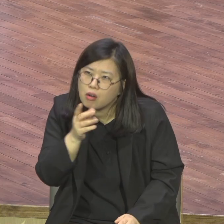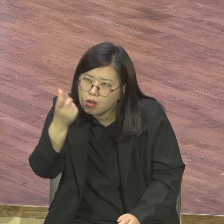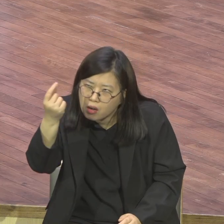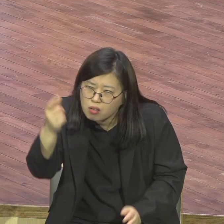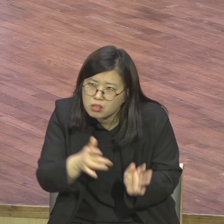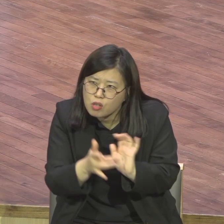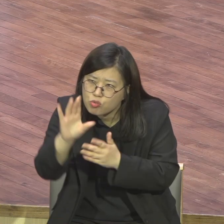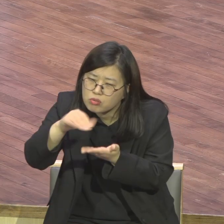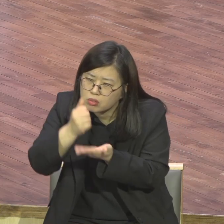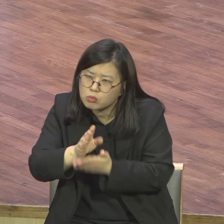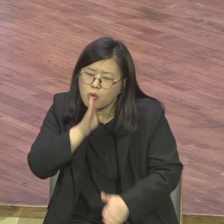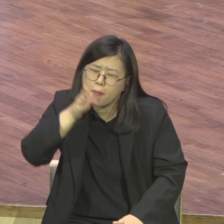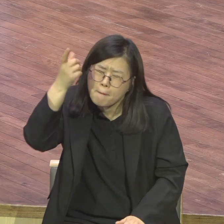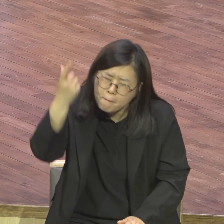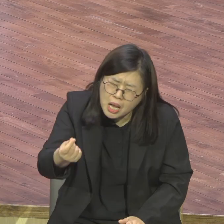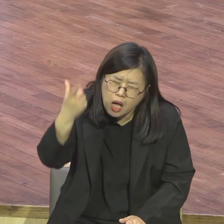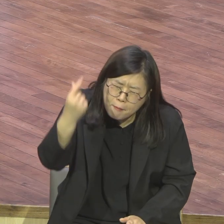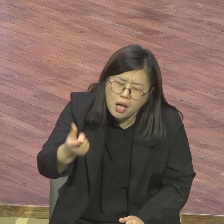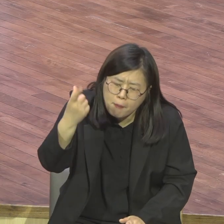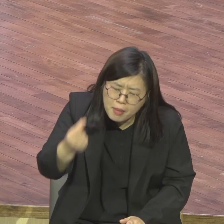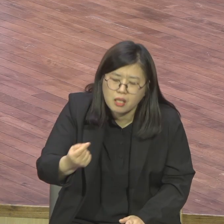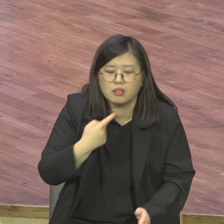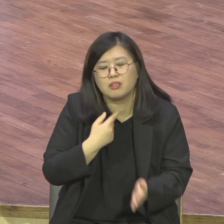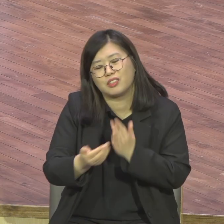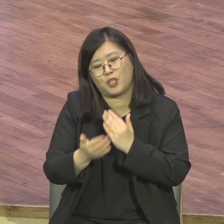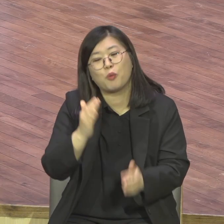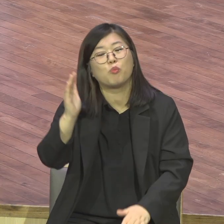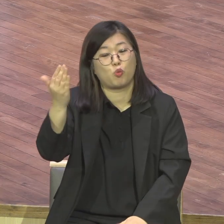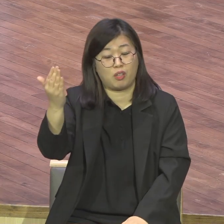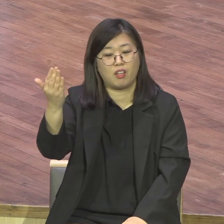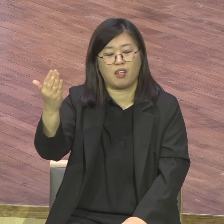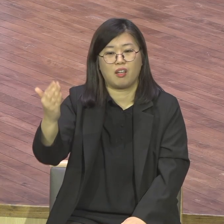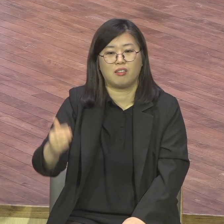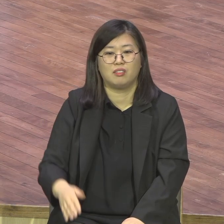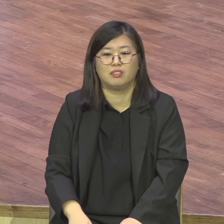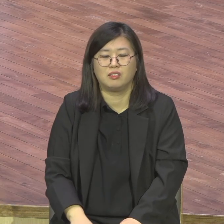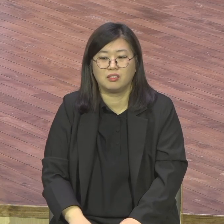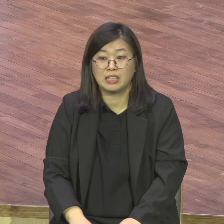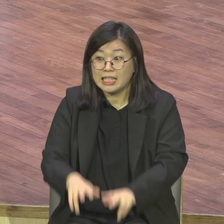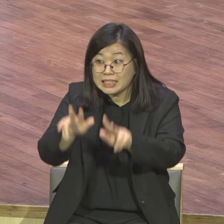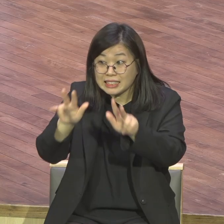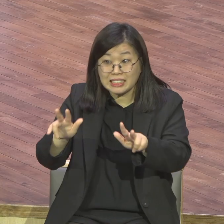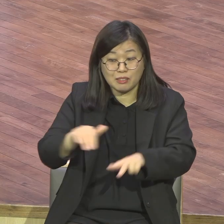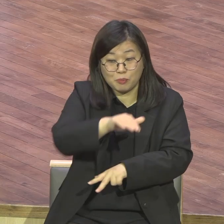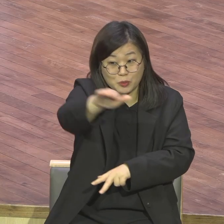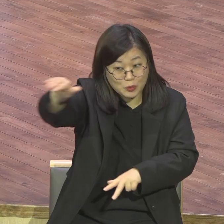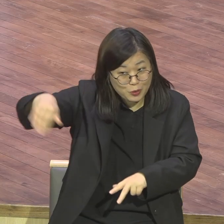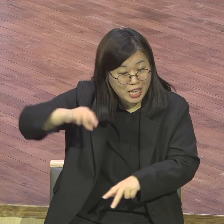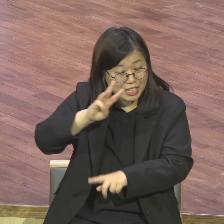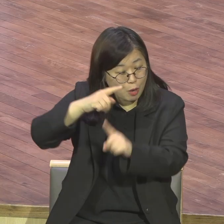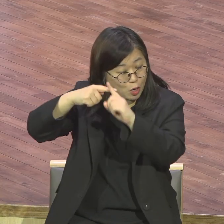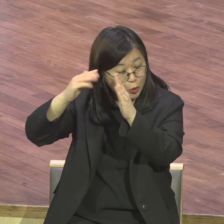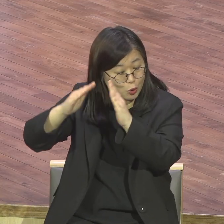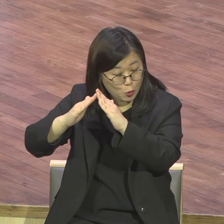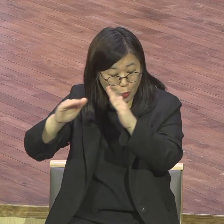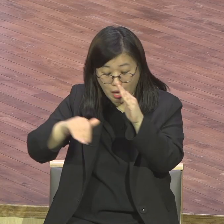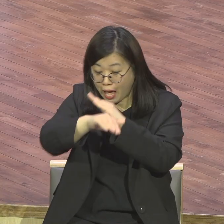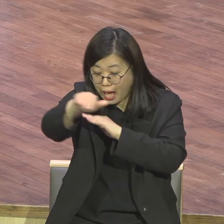저분들은 믿음이에요 집사 권사하다가 너 전도사 해 현장에서 그렇게 추천하니까 저는 결제할 뿐이에요 누군지 어떻게